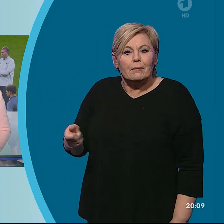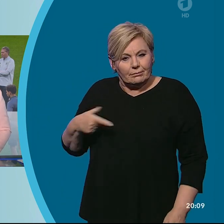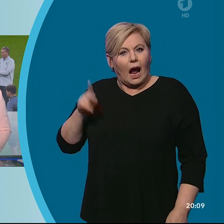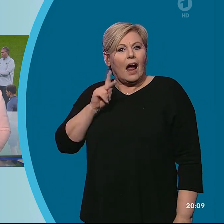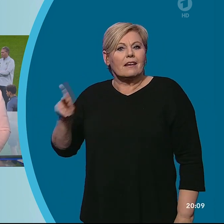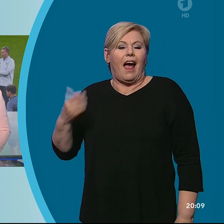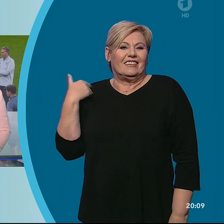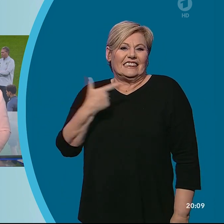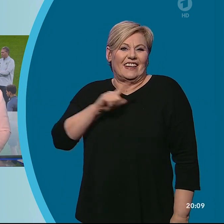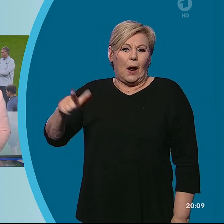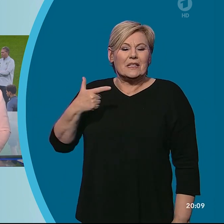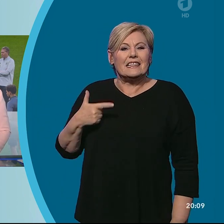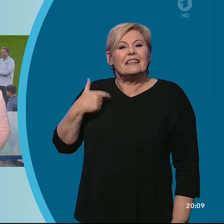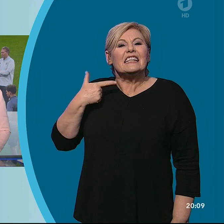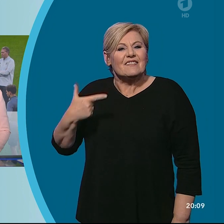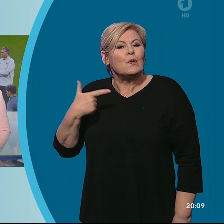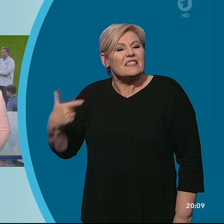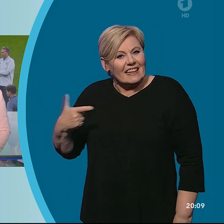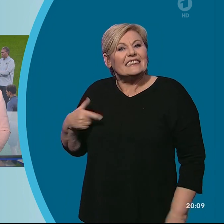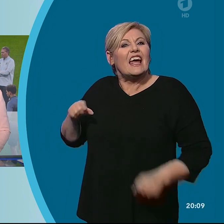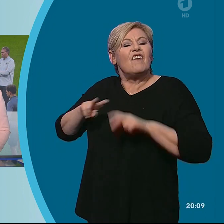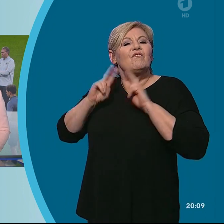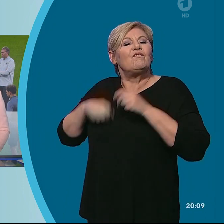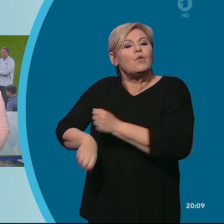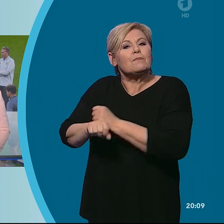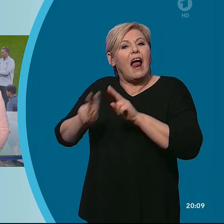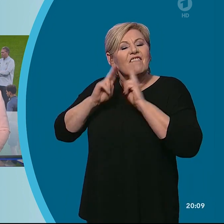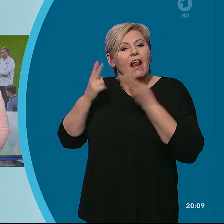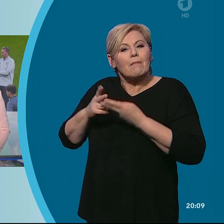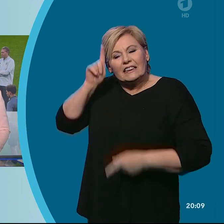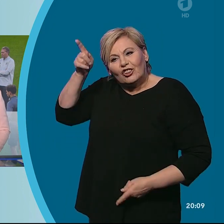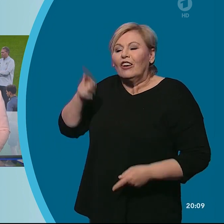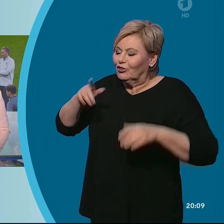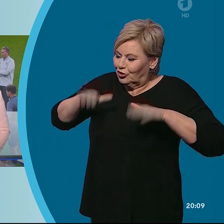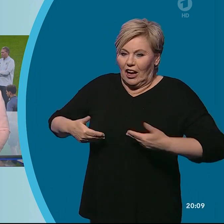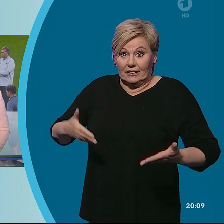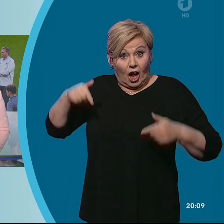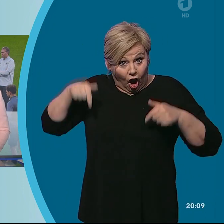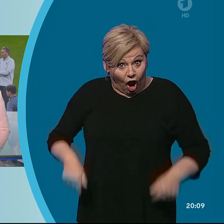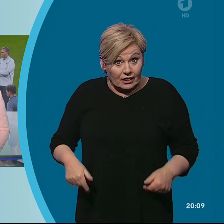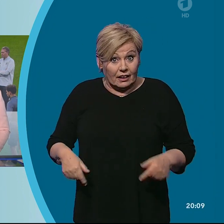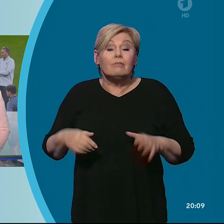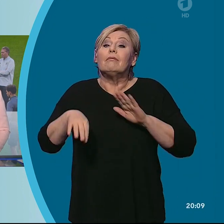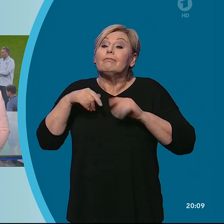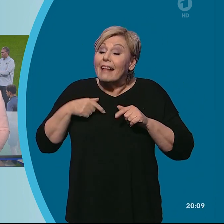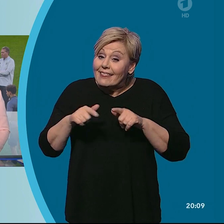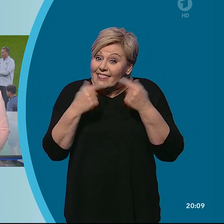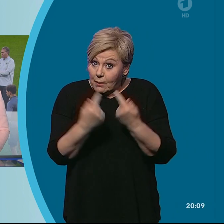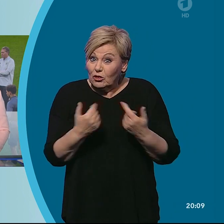2022 gestartet. Heute nun musste Bundestrainer Löw sein Team in Bukarest auf den wohl schwersten Gegner